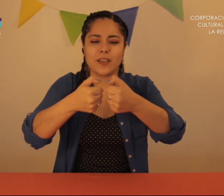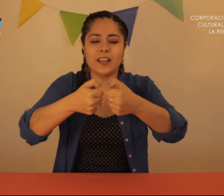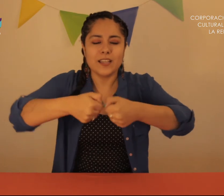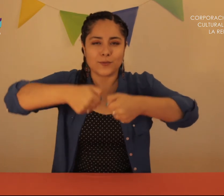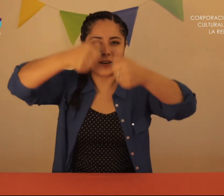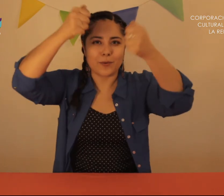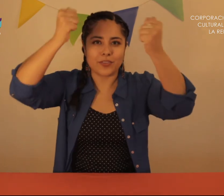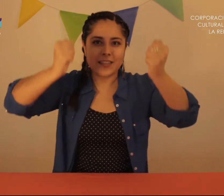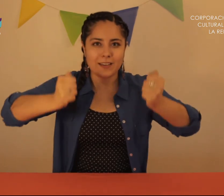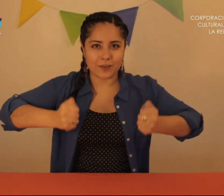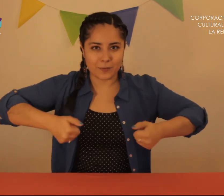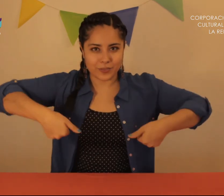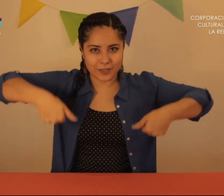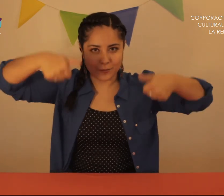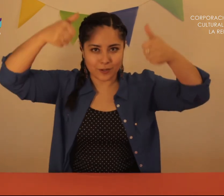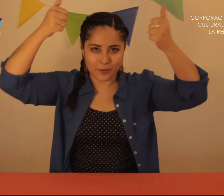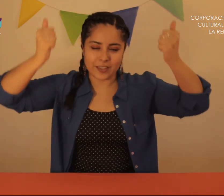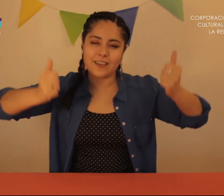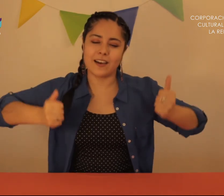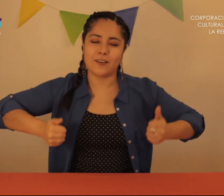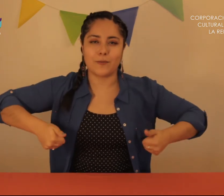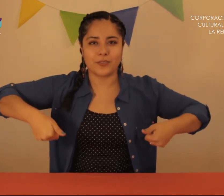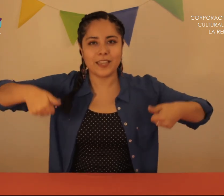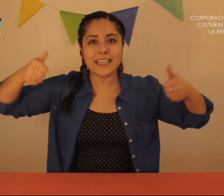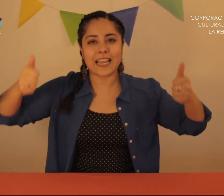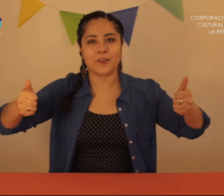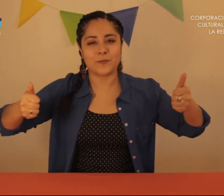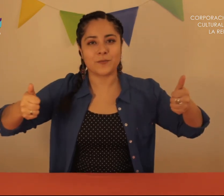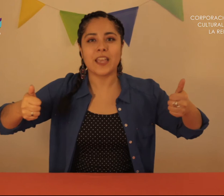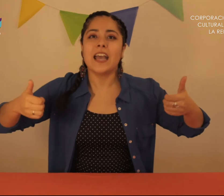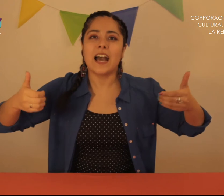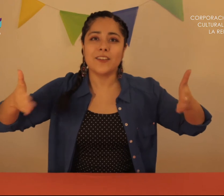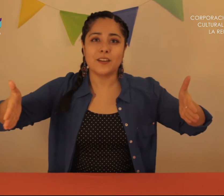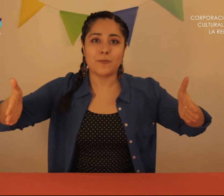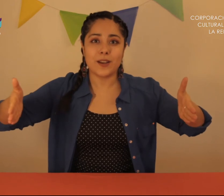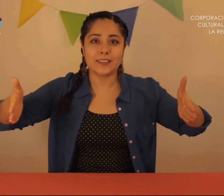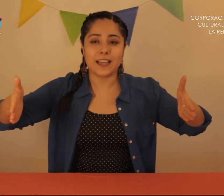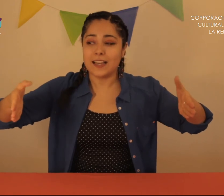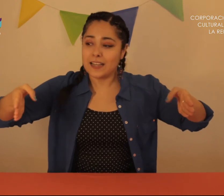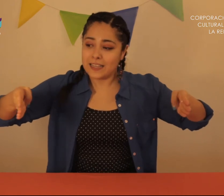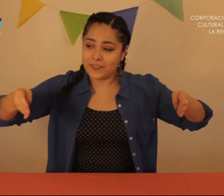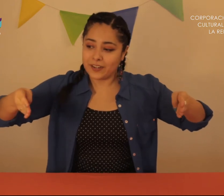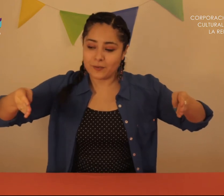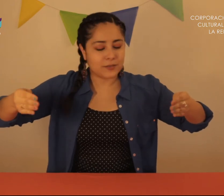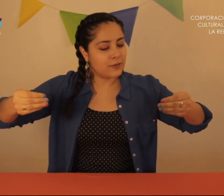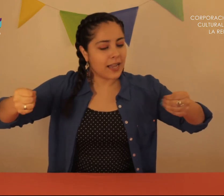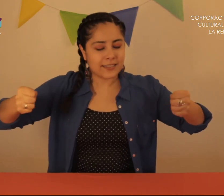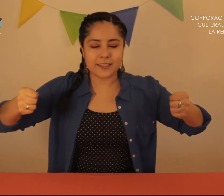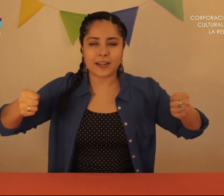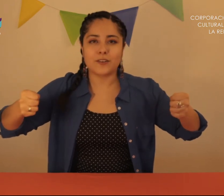bien Subieron la montaña Bajaron la montaña Subieron la montaña Bajaron la montaña Y llegaron Abrieron la puerta Entraron a su casa Cerraron